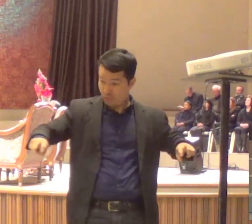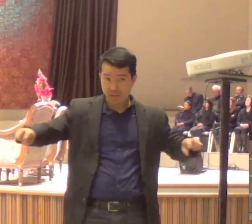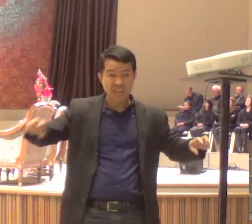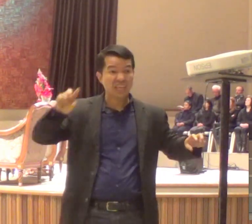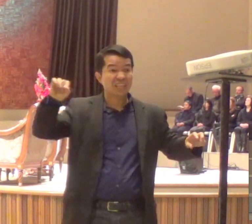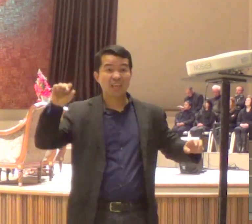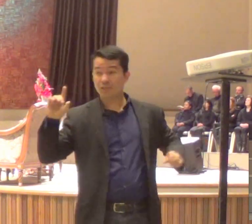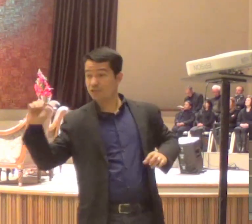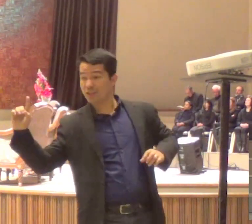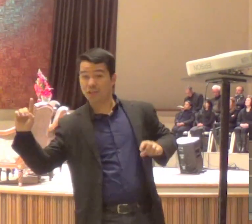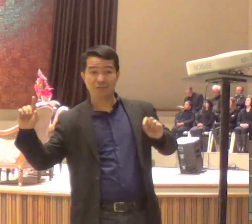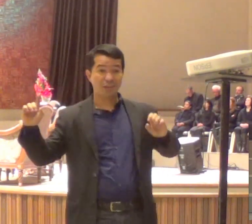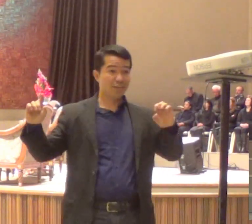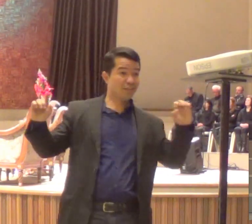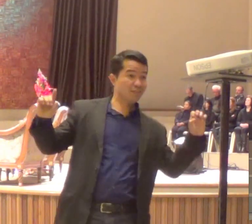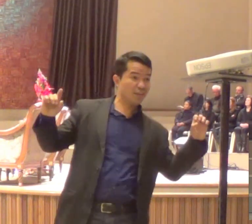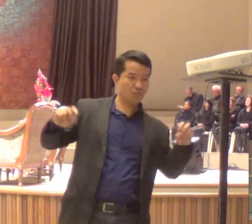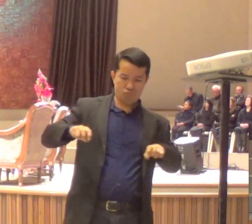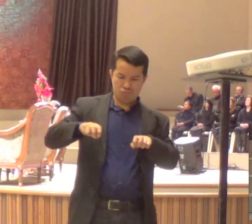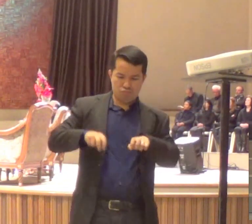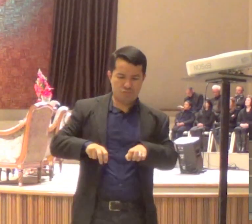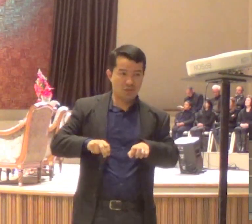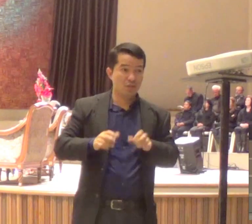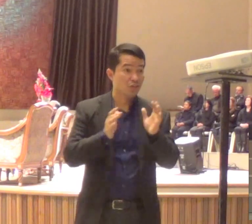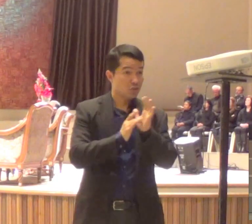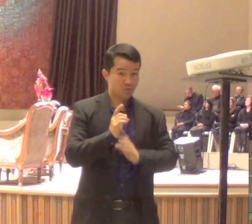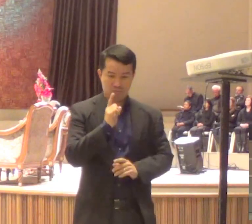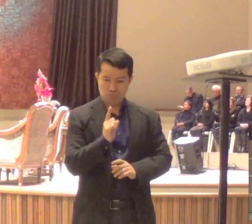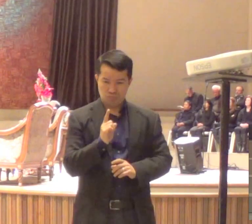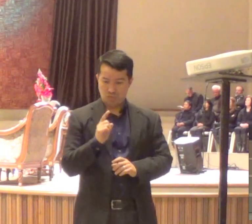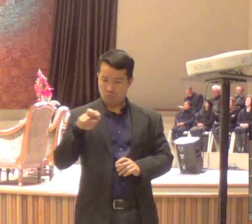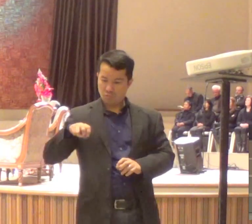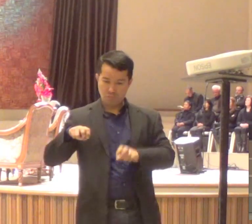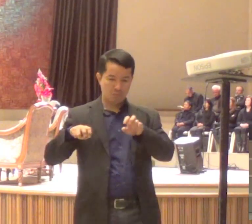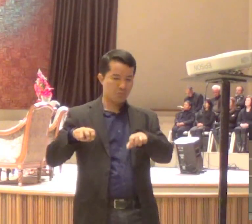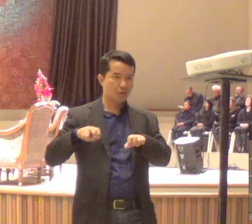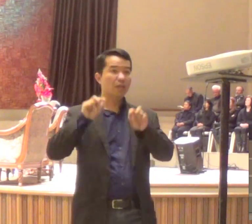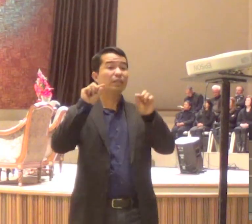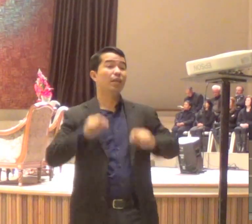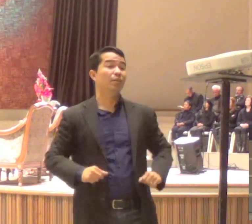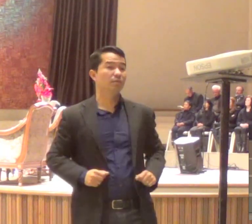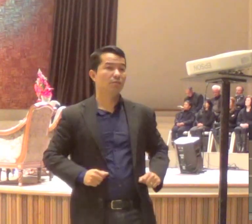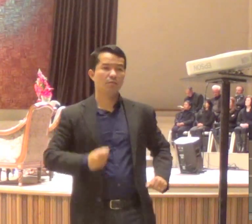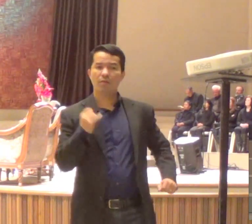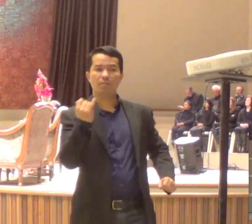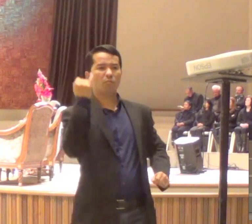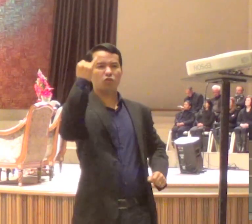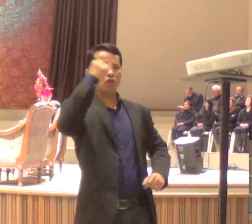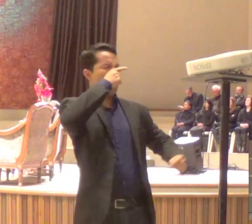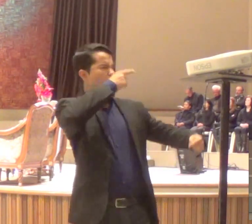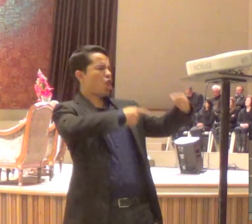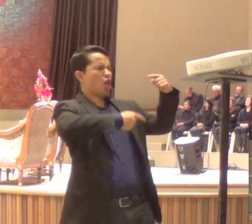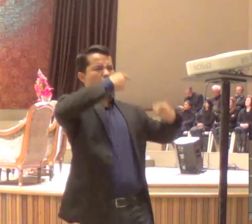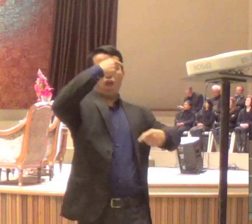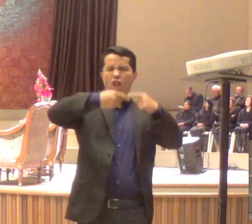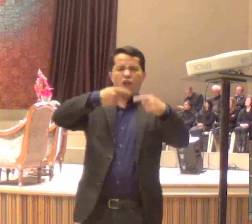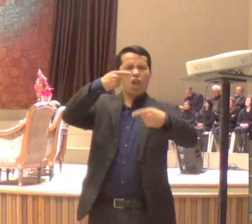do lado esquerdo, diz Jesus, porque esses eram os lugares de honra, e eles estavam discutindo, quem era o maior na equipe,